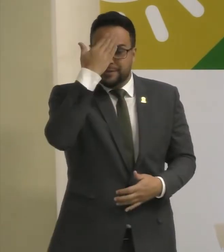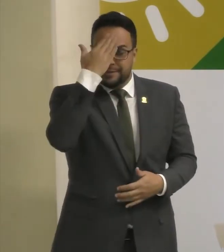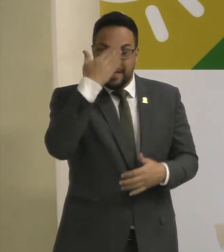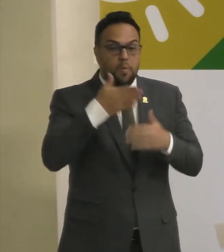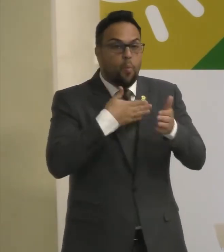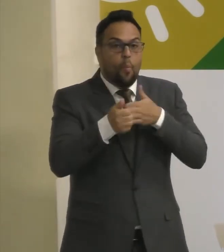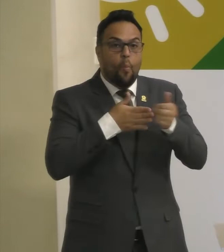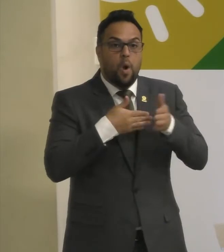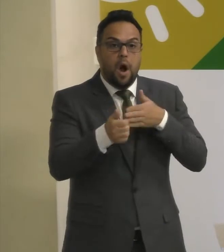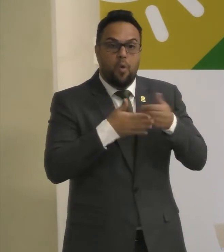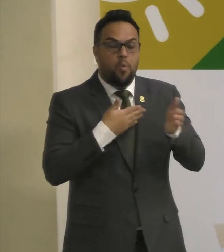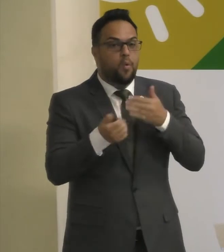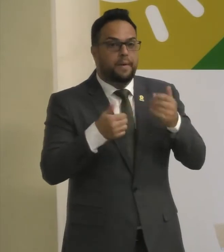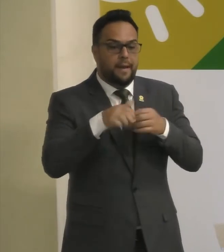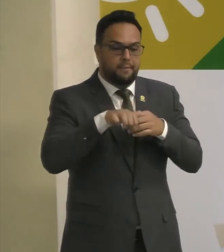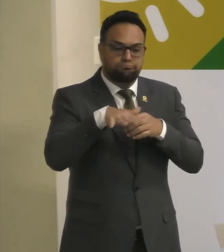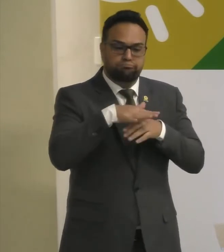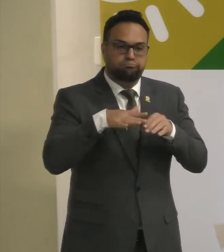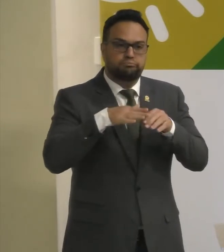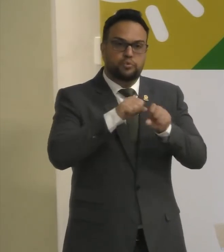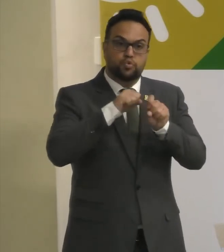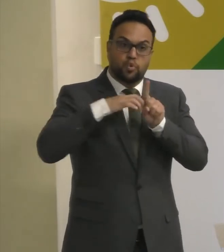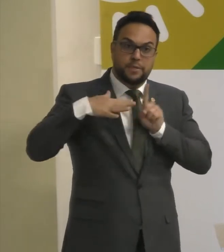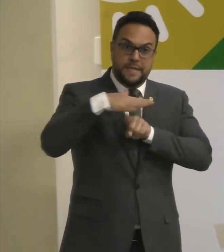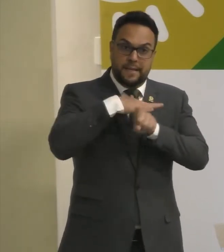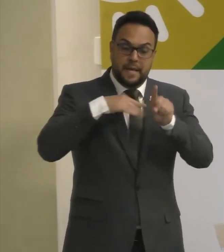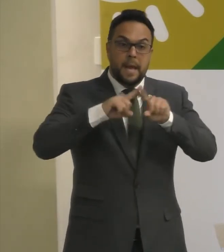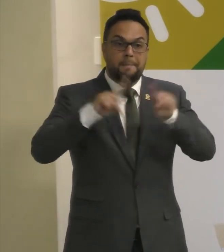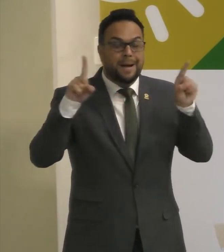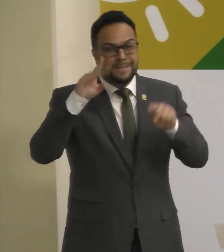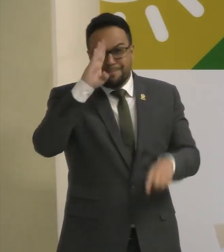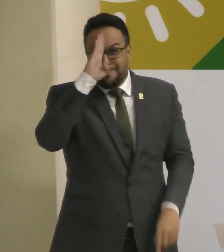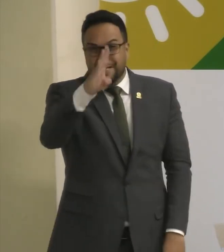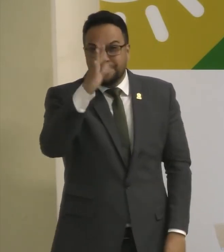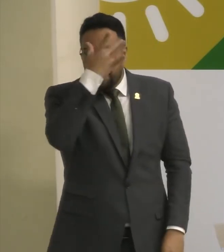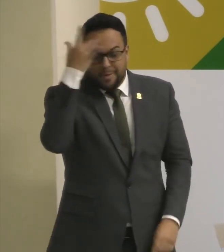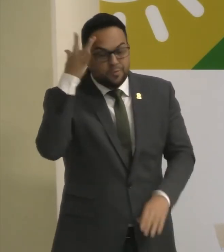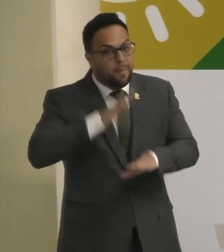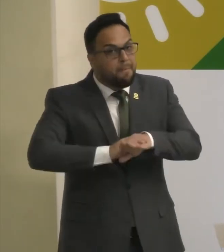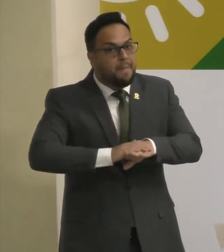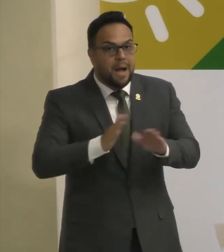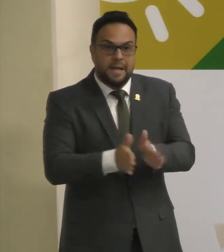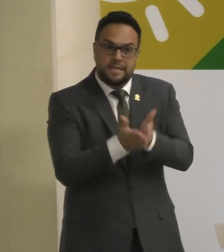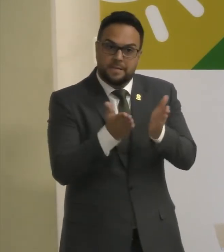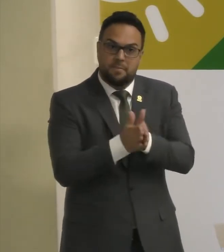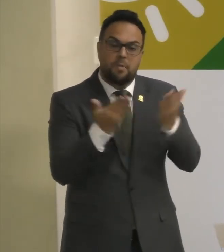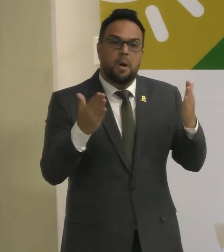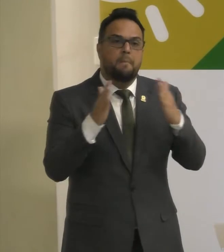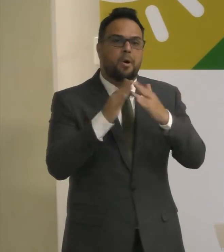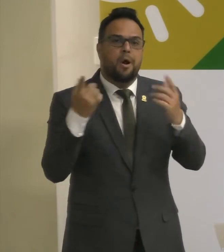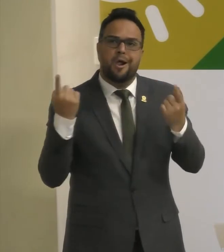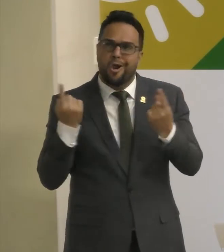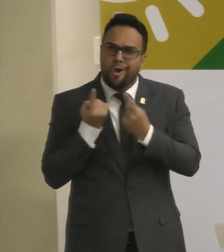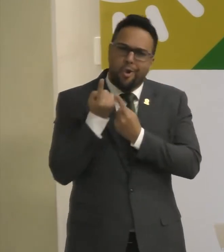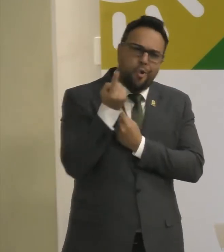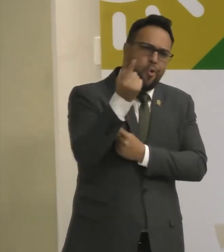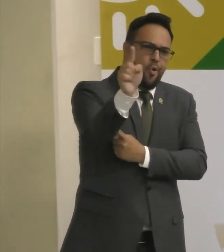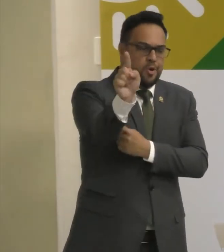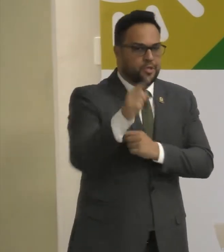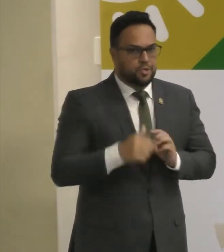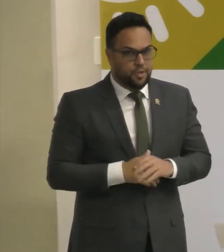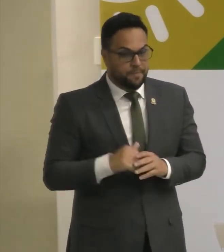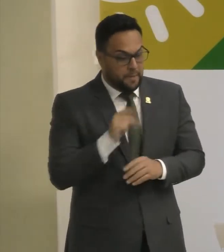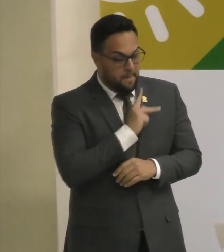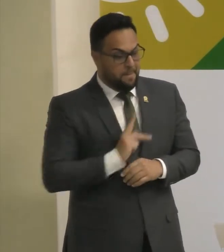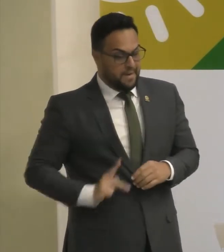qualquer Camada social E mais ainda Dos mais humildes Que moram Mais distantes Como o nosso